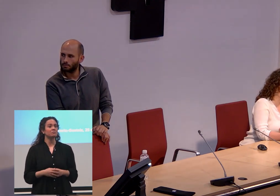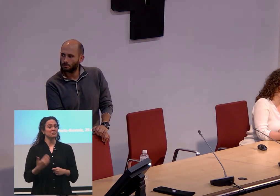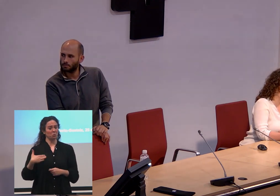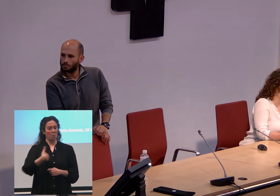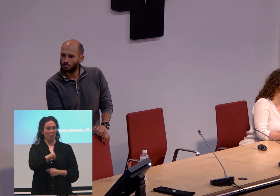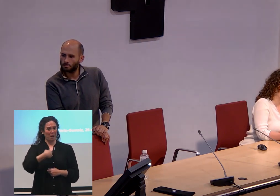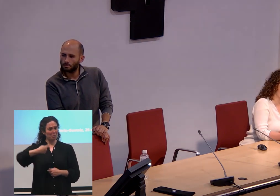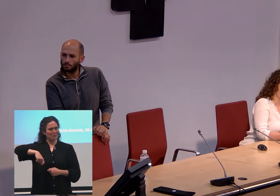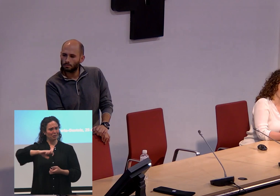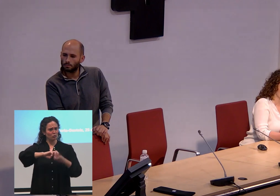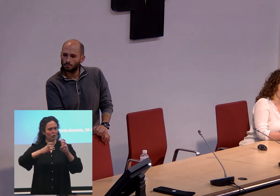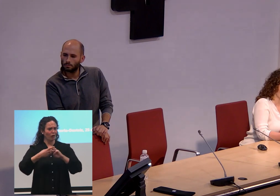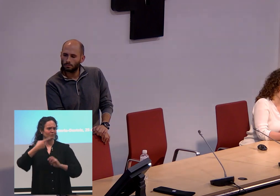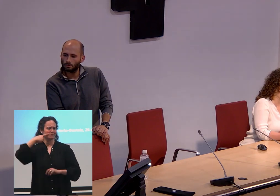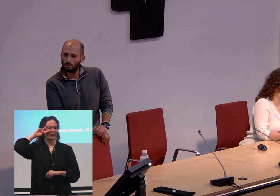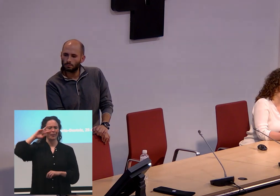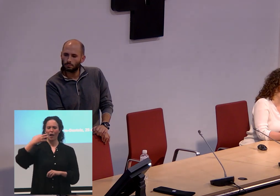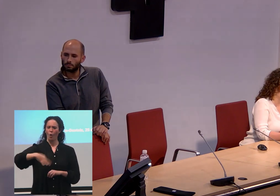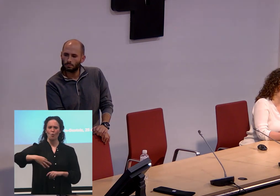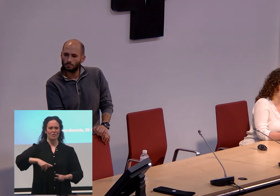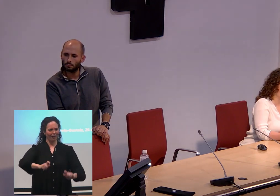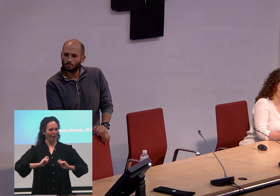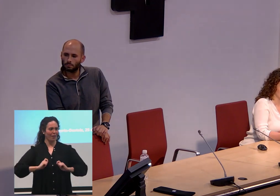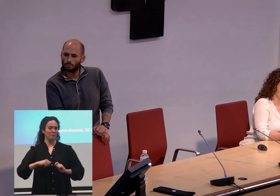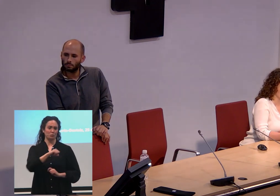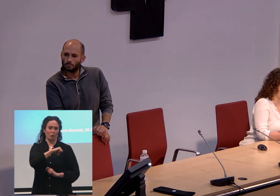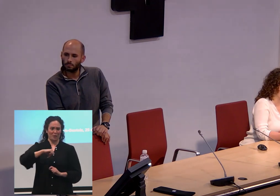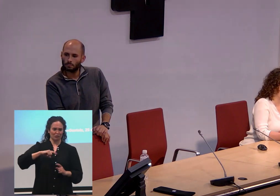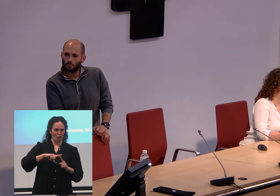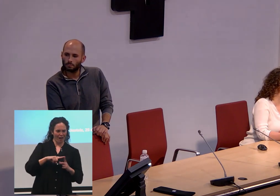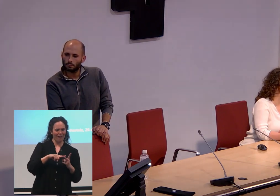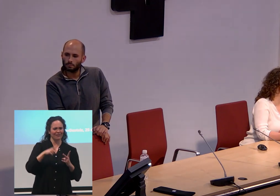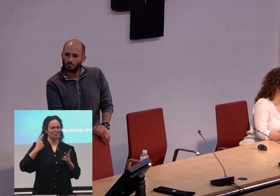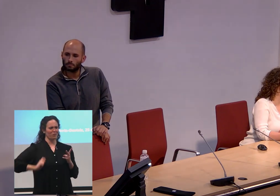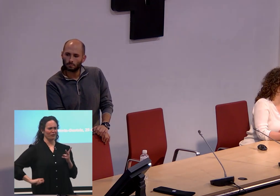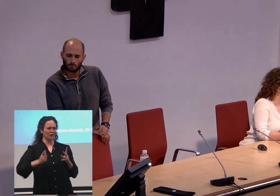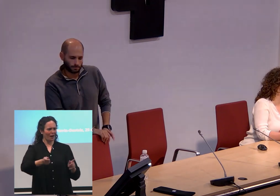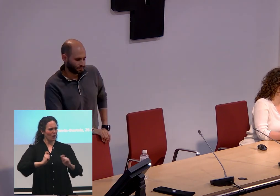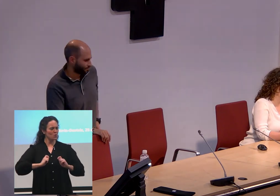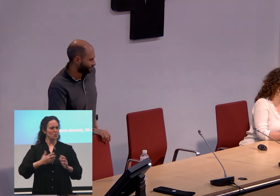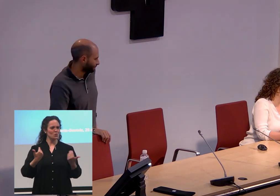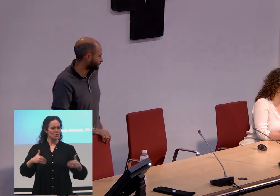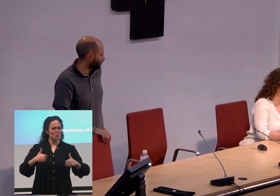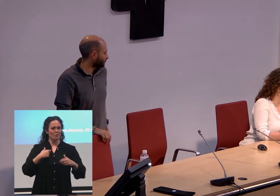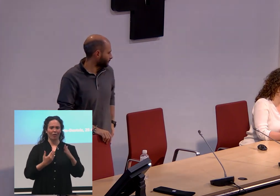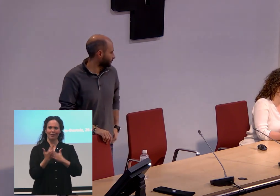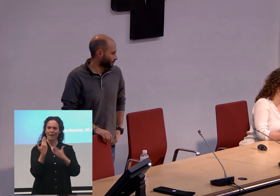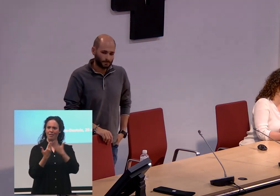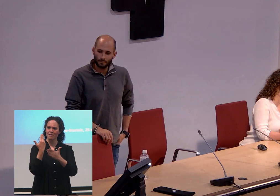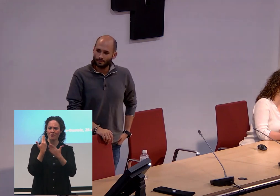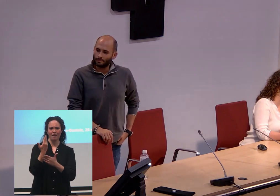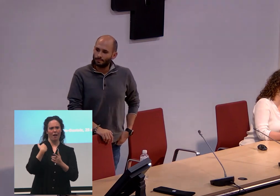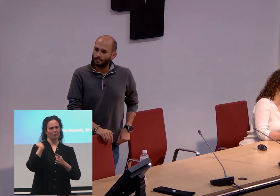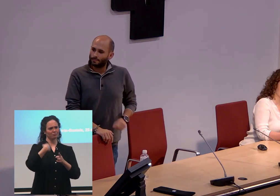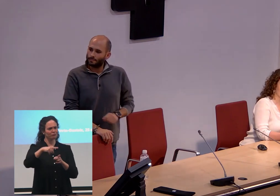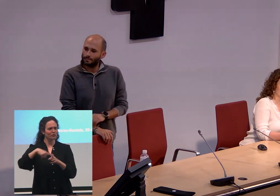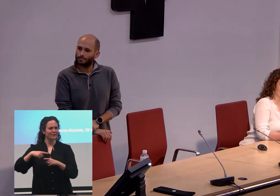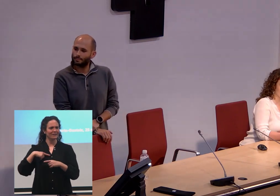experiencia única, tanto a nivel personal como profesional, en el día a día y conocimiento de la